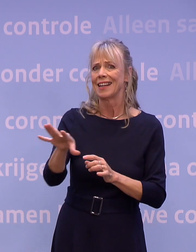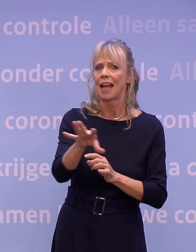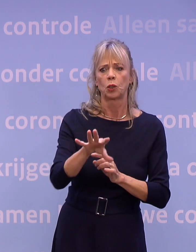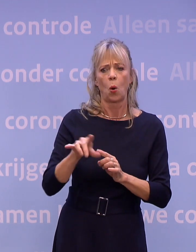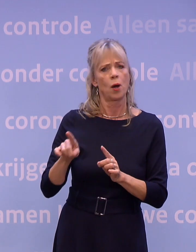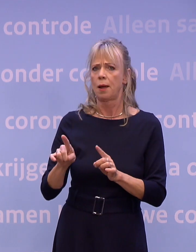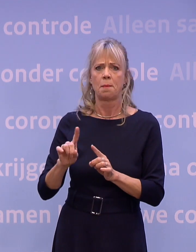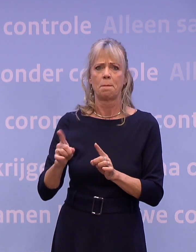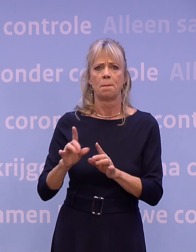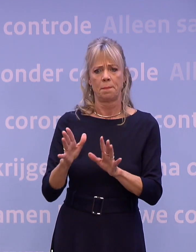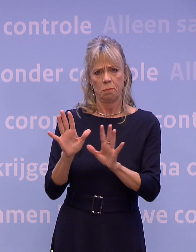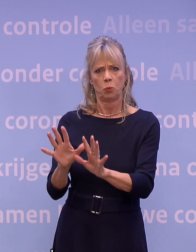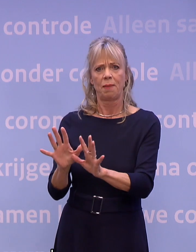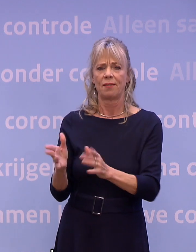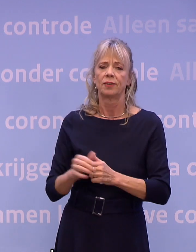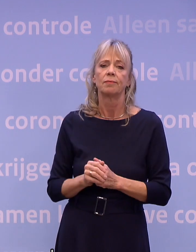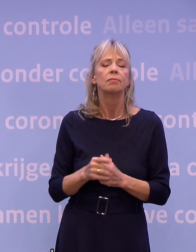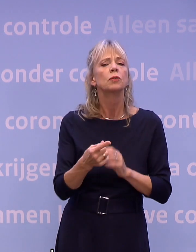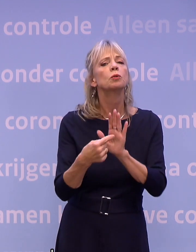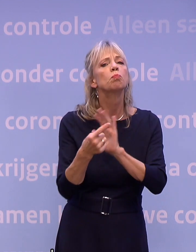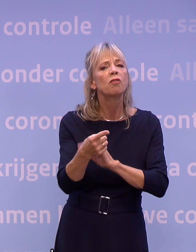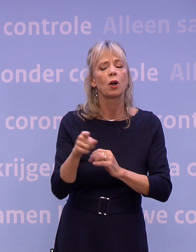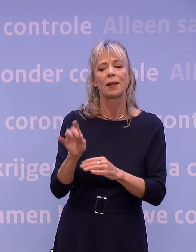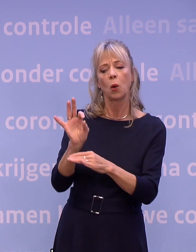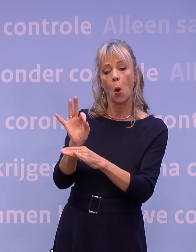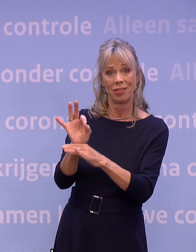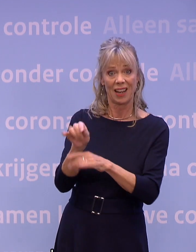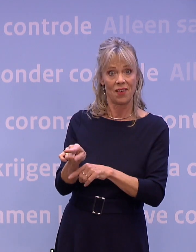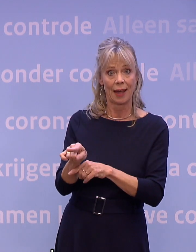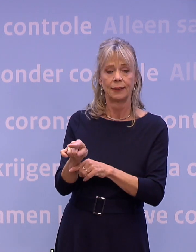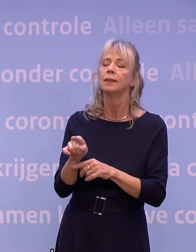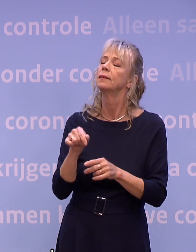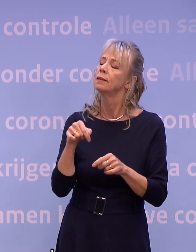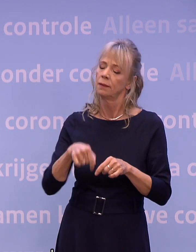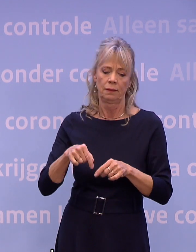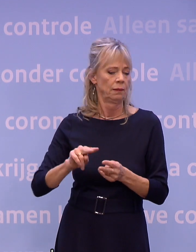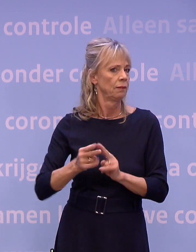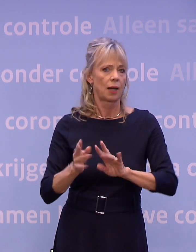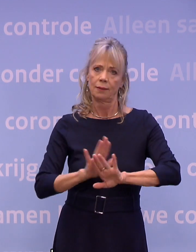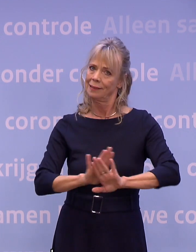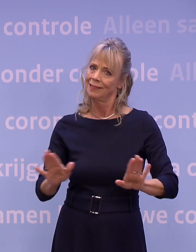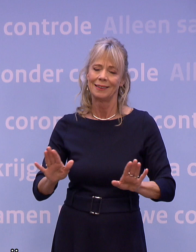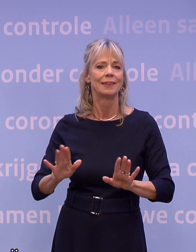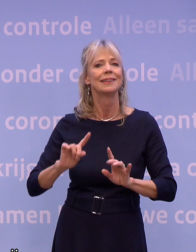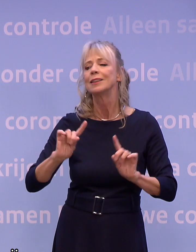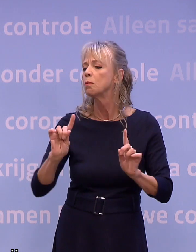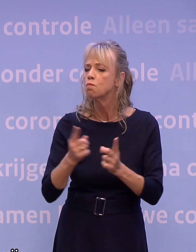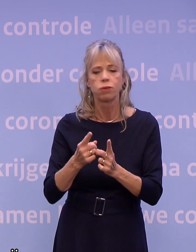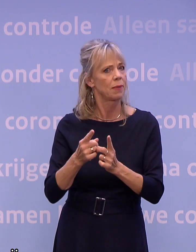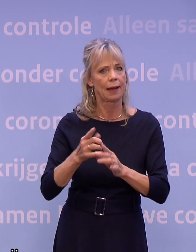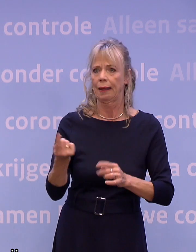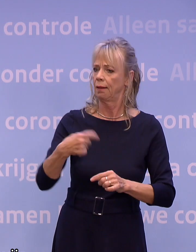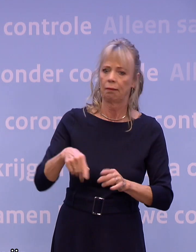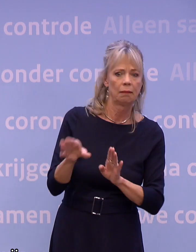concreet voorbeeld te geven. Voor het onderwijs verandert er vandaag niets. Geen nieuwe beperkingen. Daarvoor is het